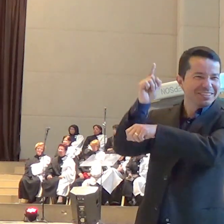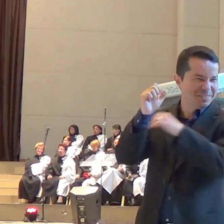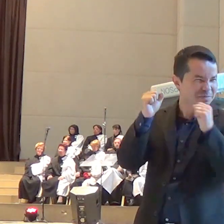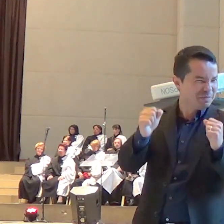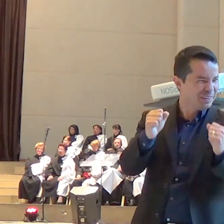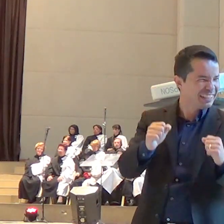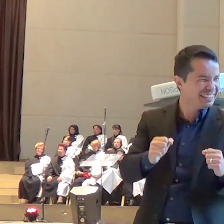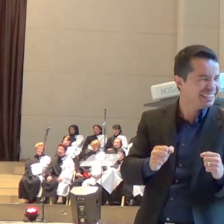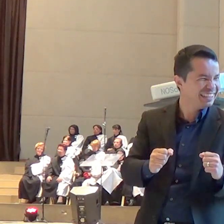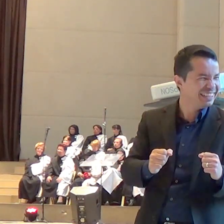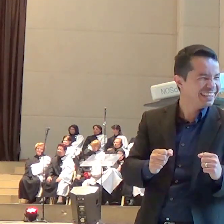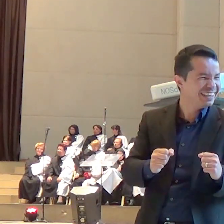determino